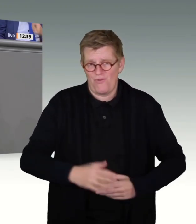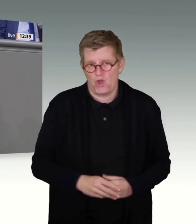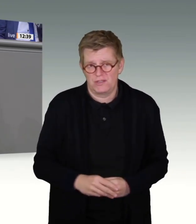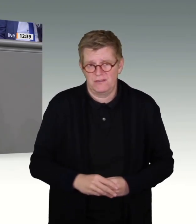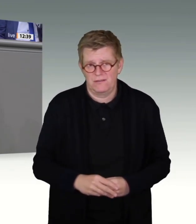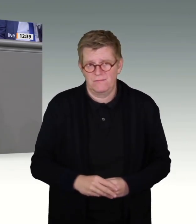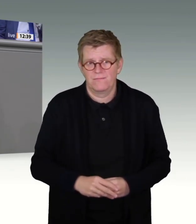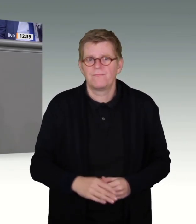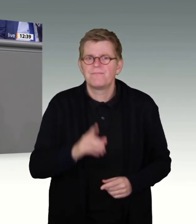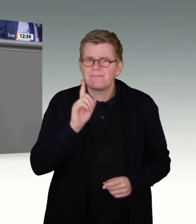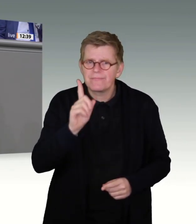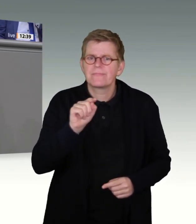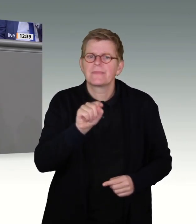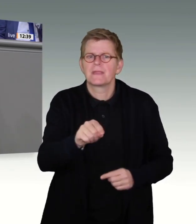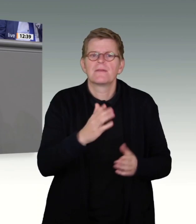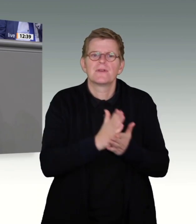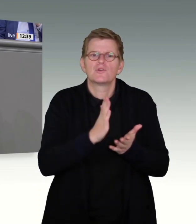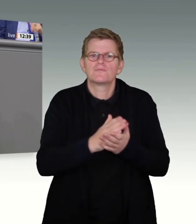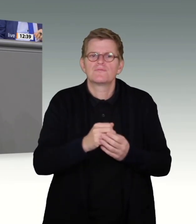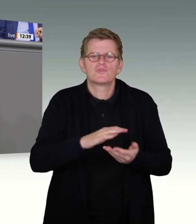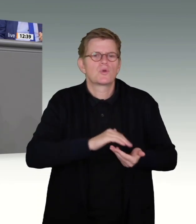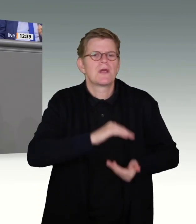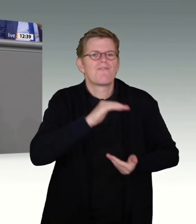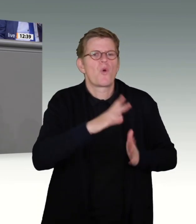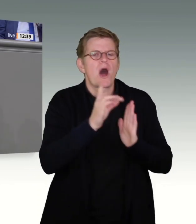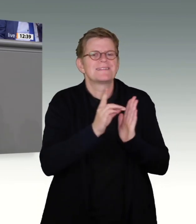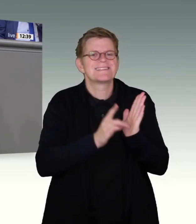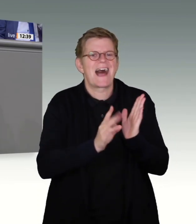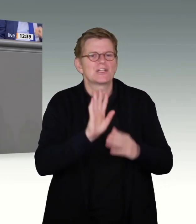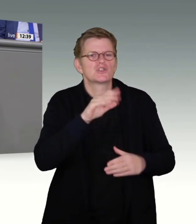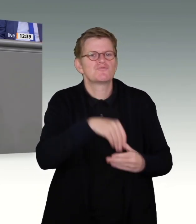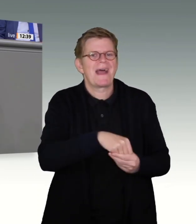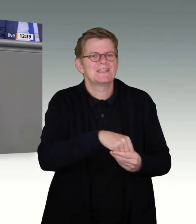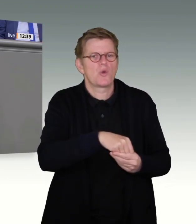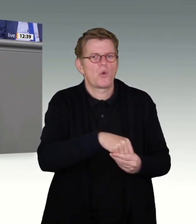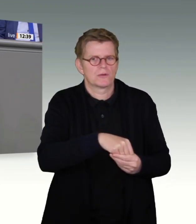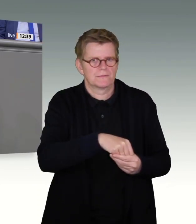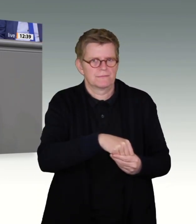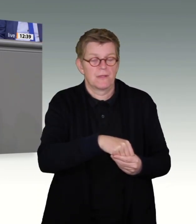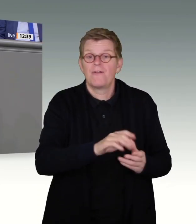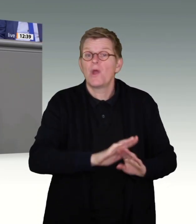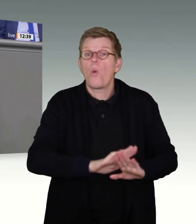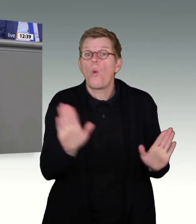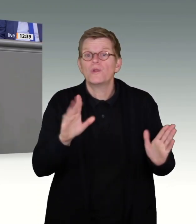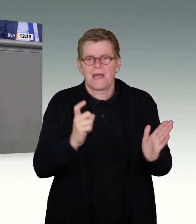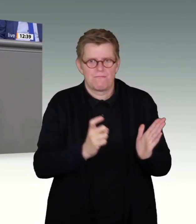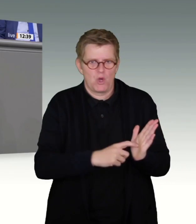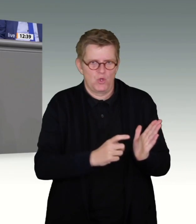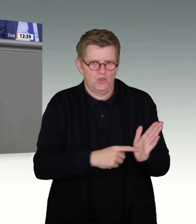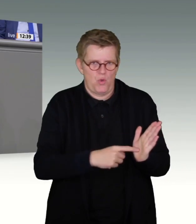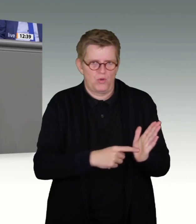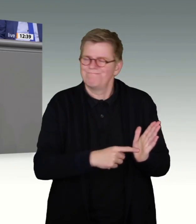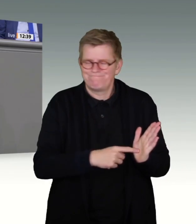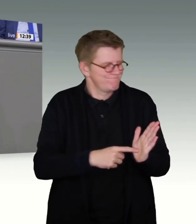neben der nun rechtswidrig festgestellten Vorratsdatenspeicherung, die anlasslos war, die eben kein effektives Mittel